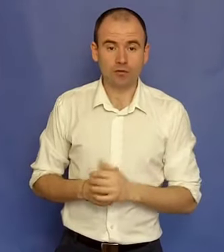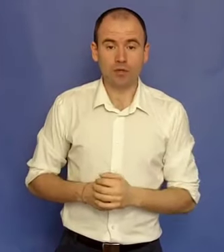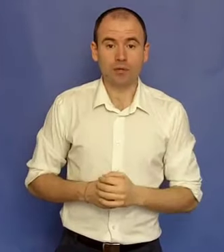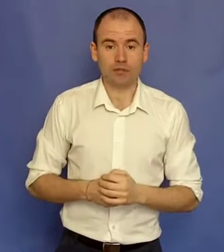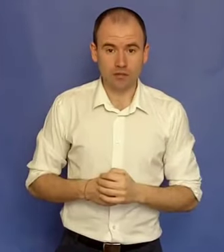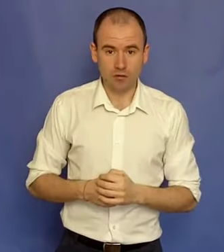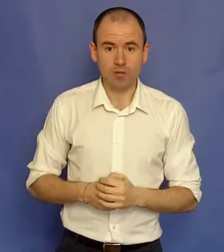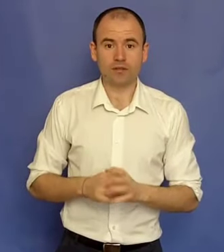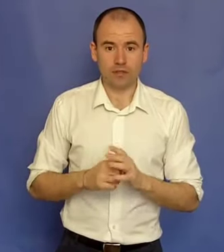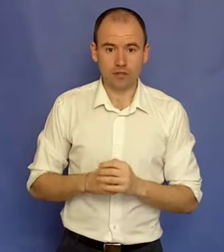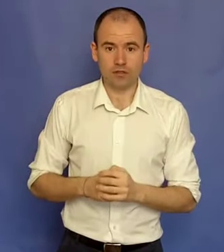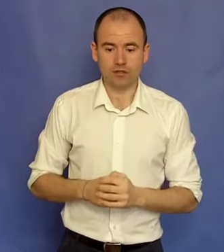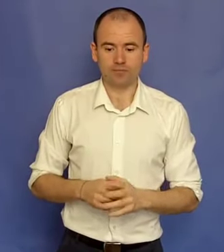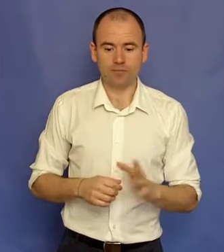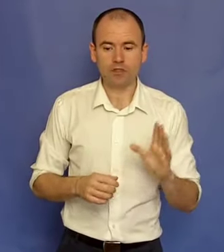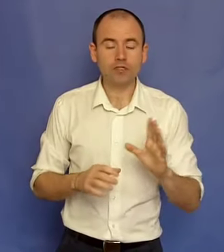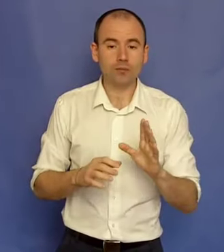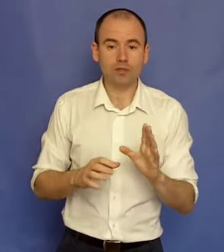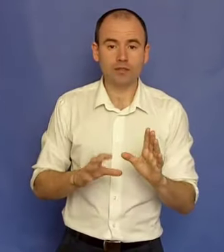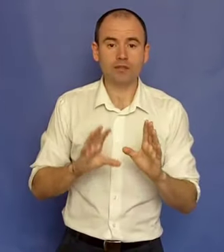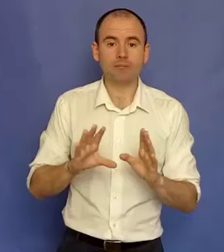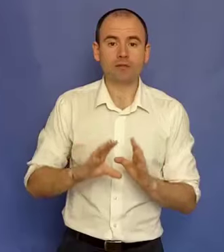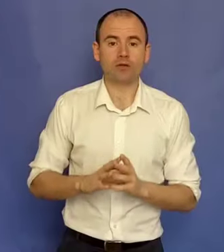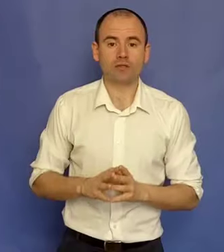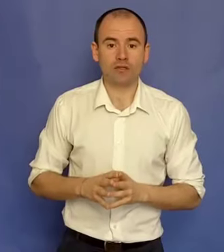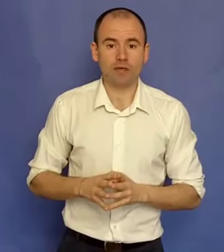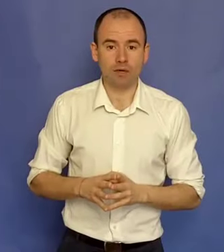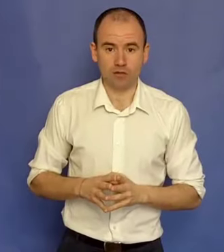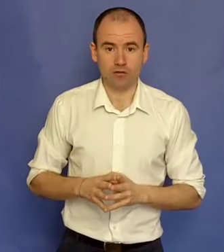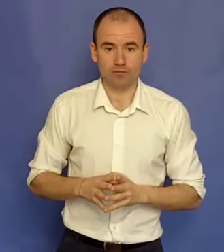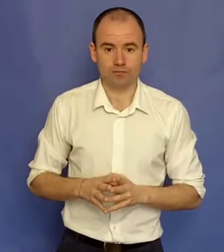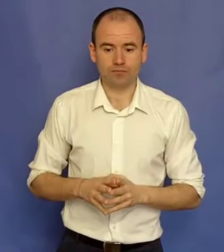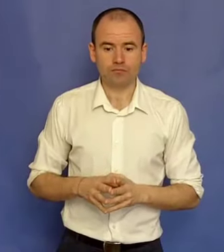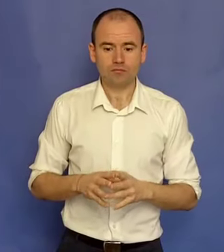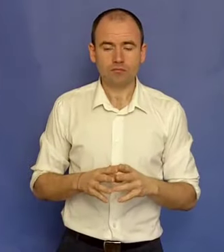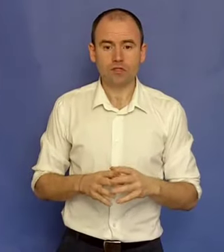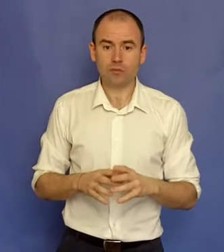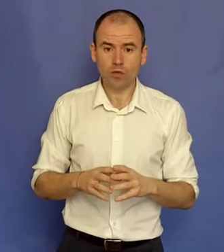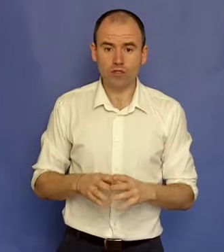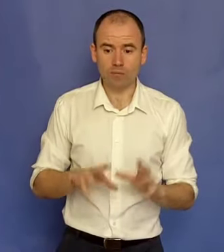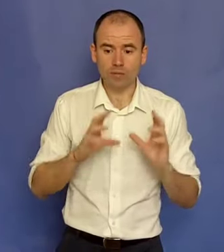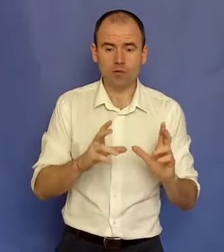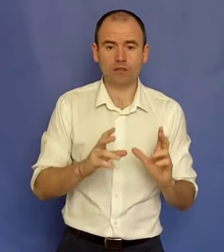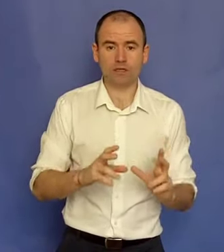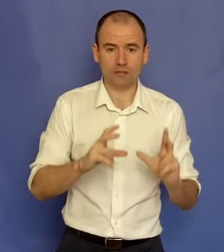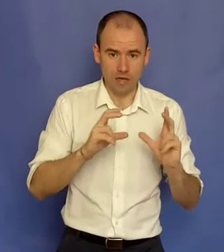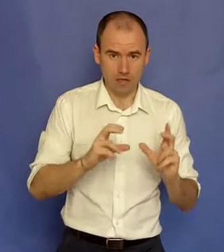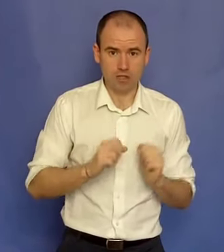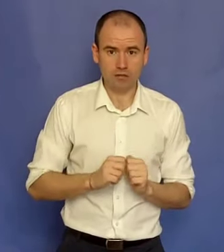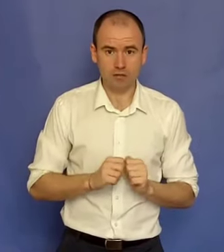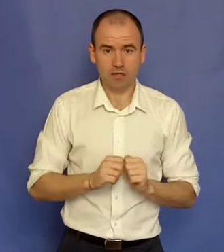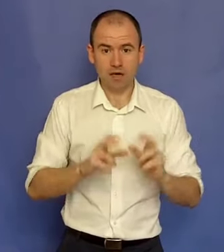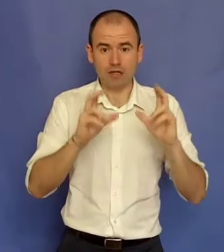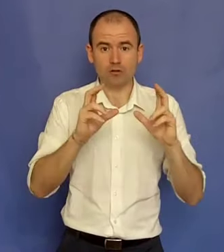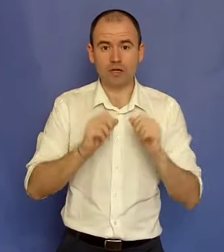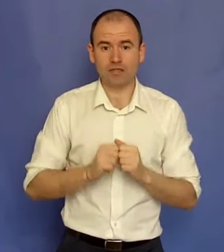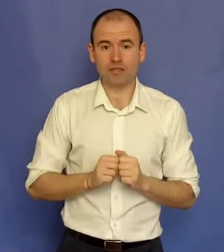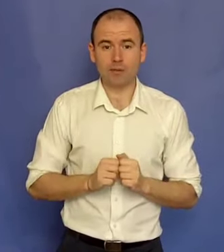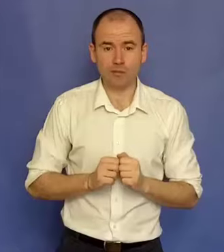persoanele pe care ți-l recomand să le citești. Și el spune că există patru cadrani ale banilor. Și spune așa, primul cadran este angajat, al doilea este liber